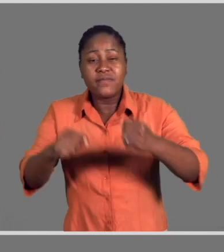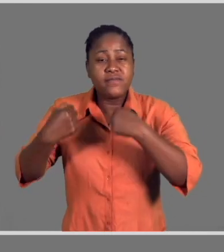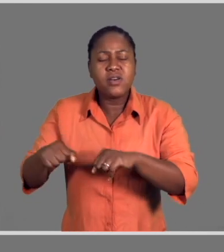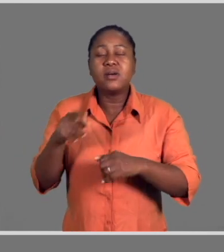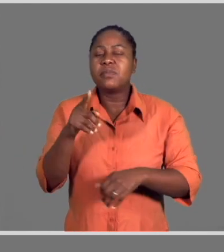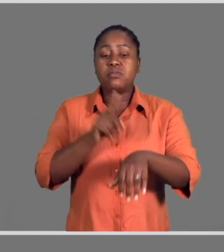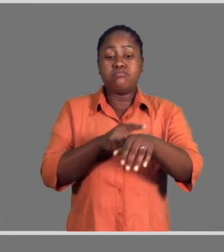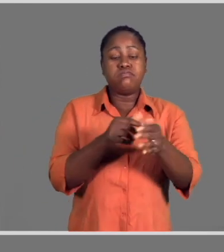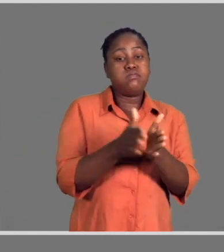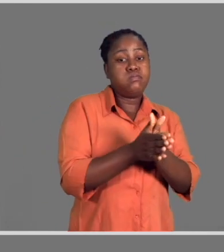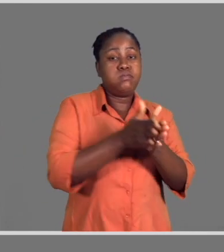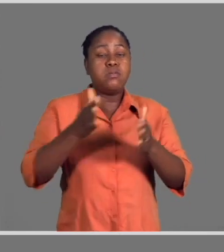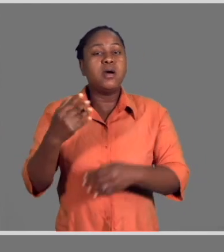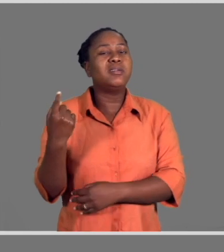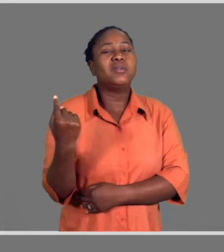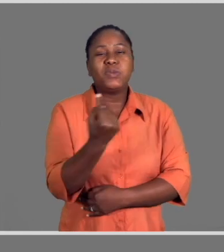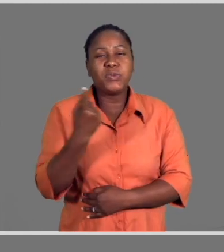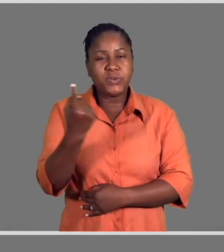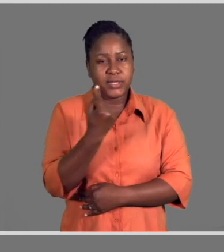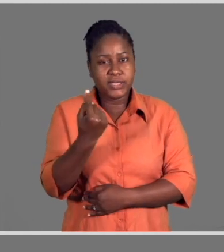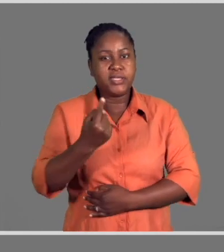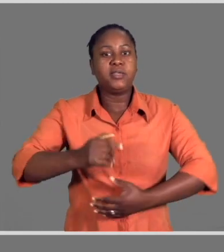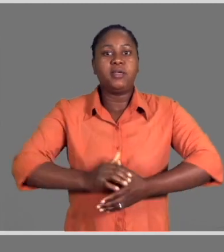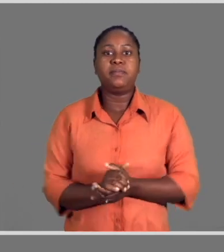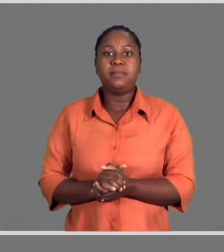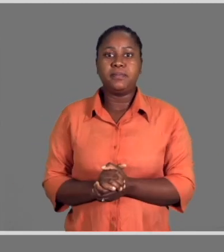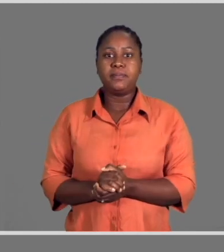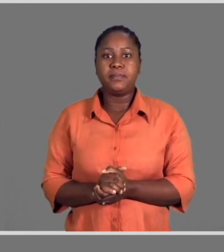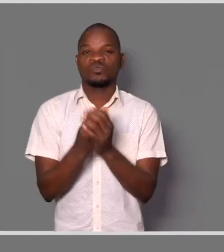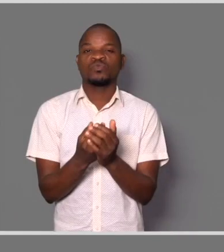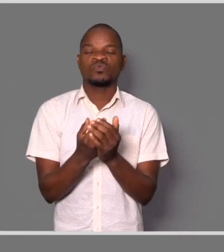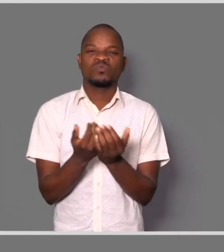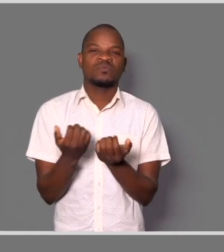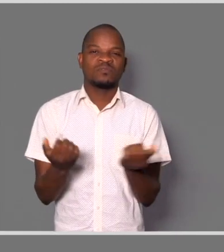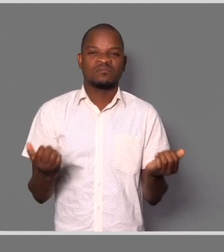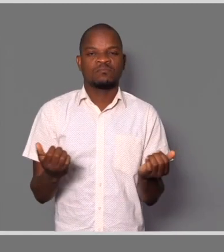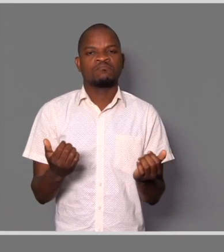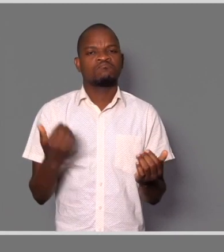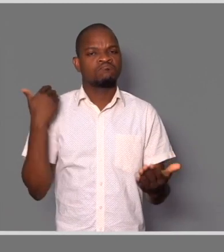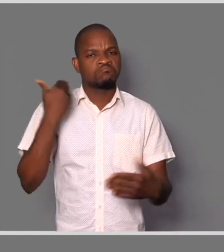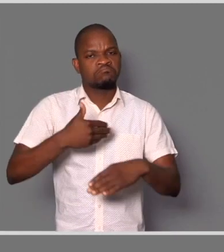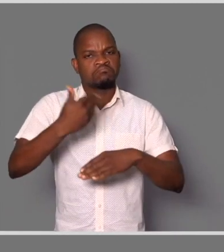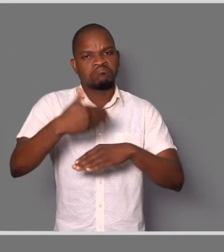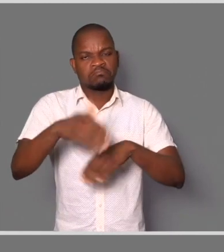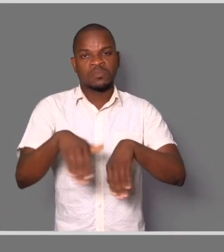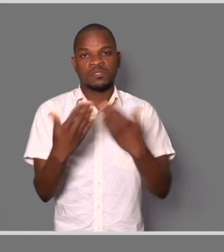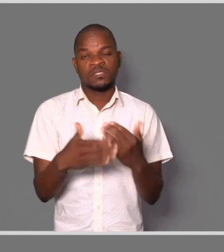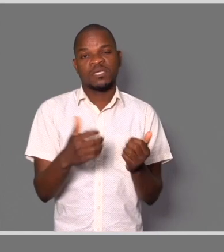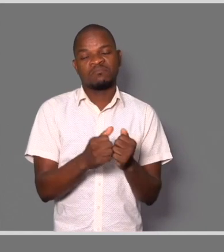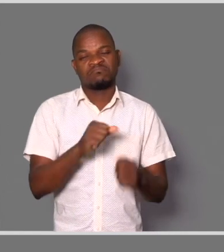Segundo eles, as atividades em tempo de isolamento são monótonas. É difícil ficar com a criança em casa todos os